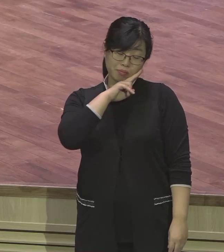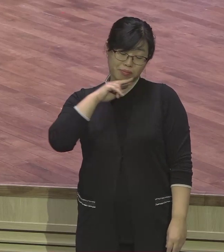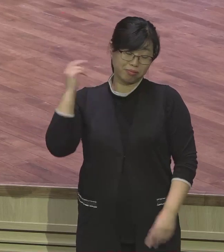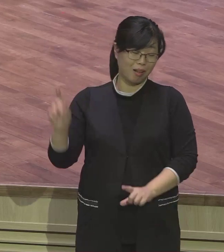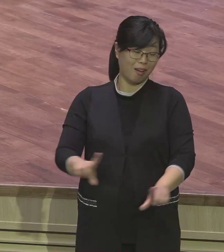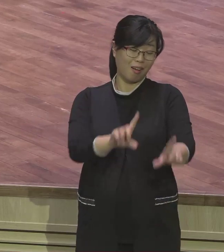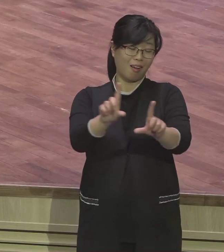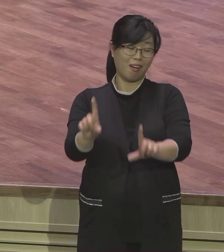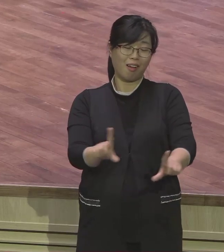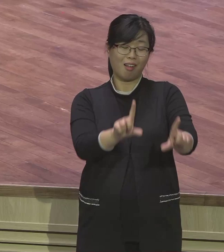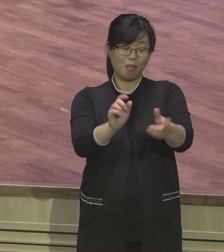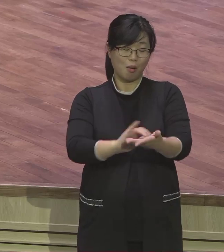겨울이 다른 왕조예요.